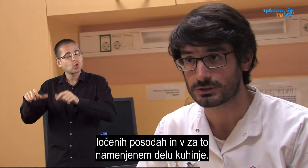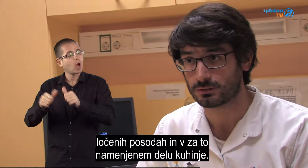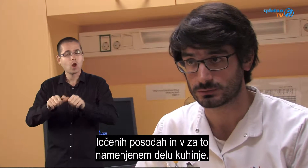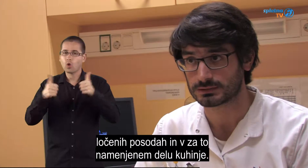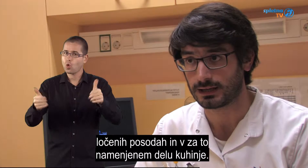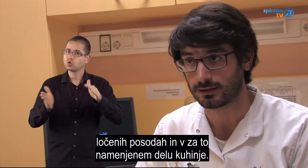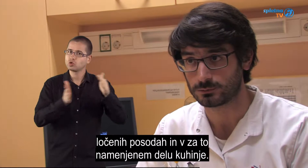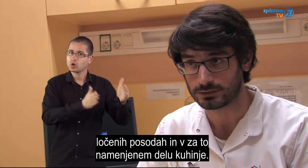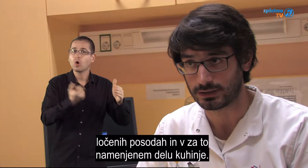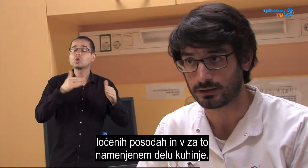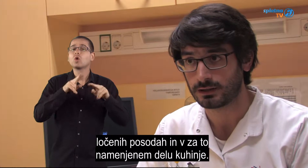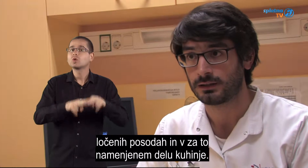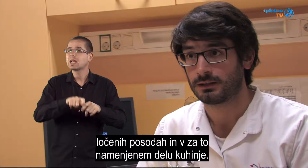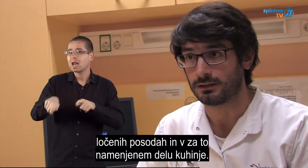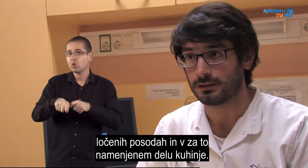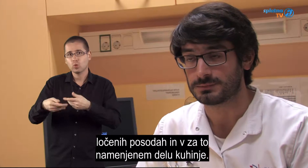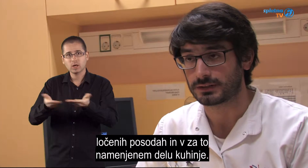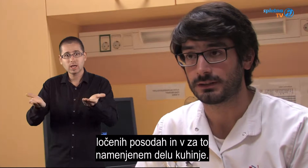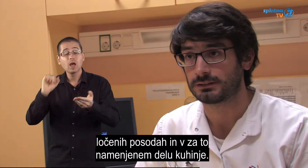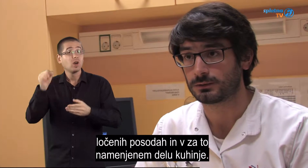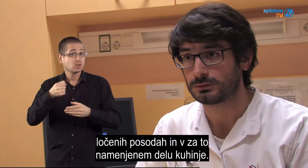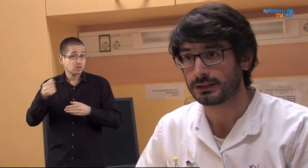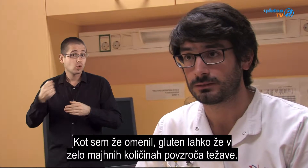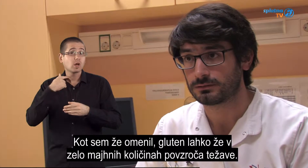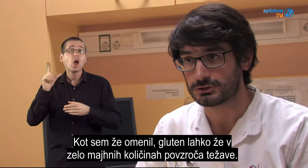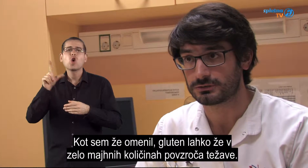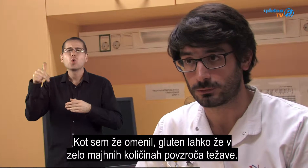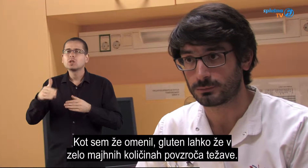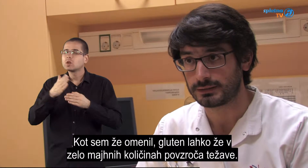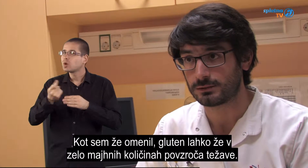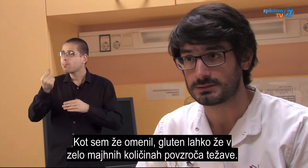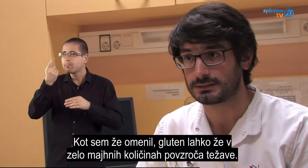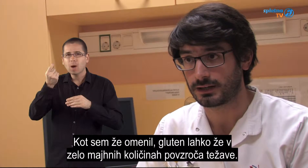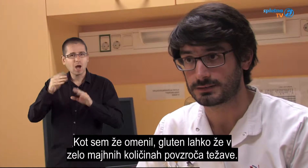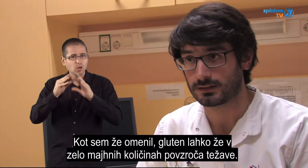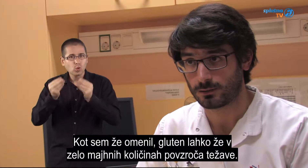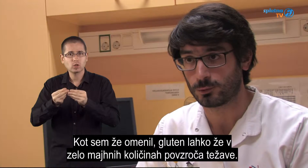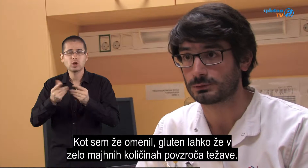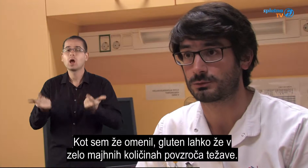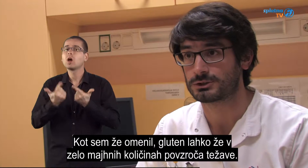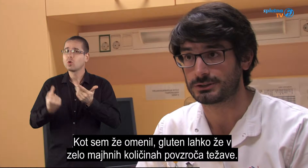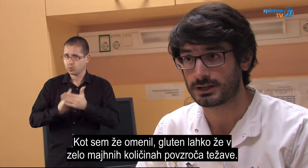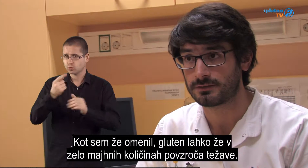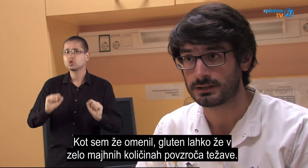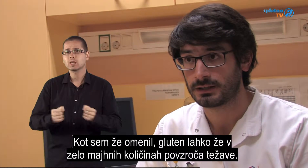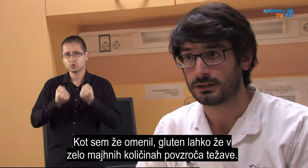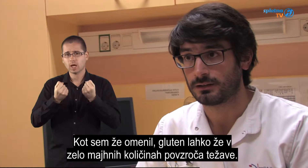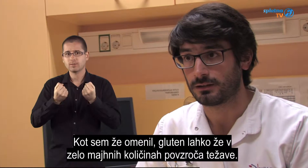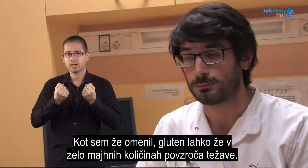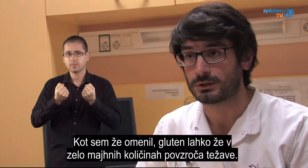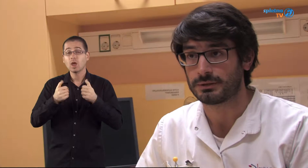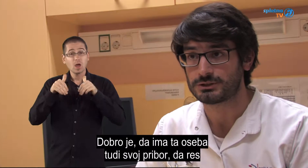ločeno od ostale kuhinje, zvrta, ker gluten že v zelo mehnih koncentracijah lahko povzroča težave,